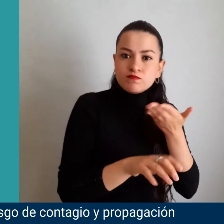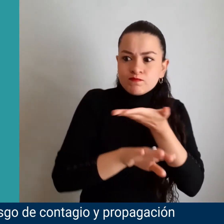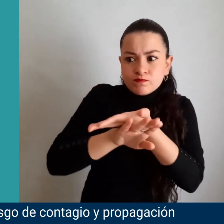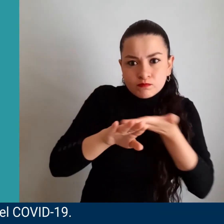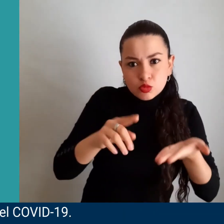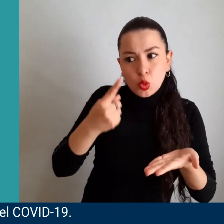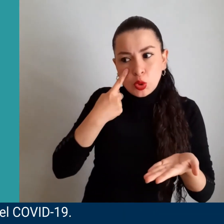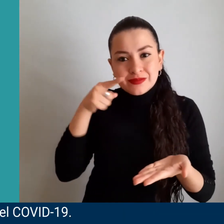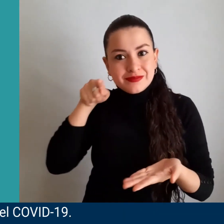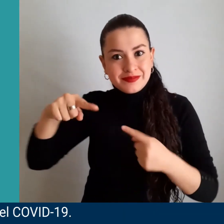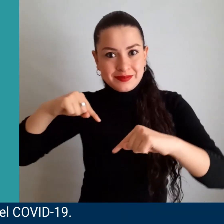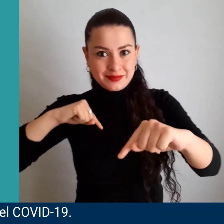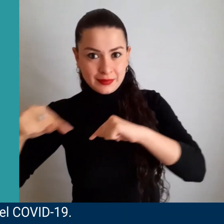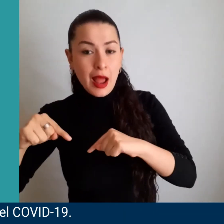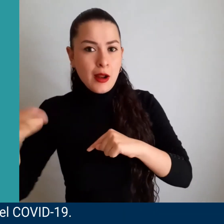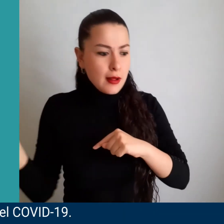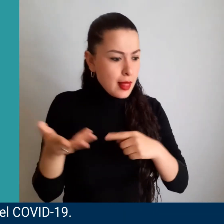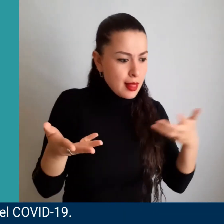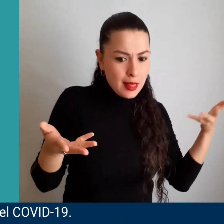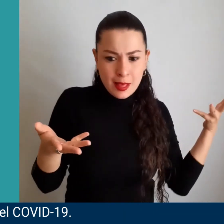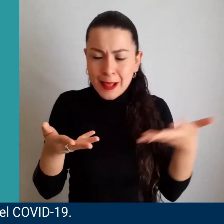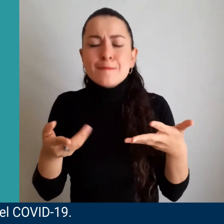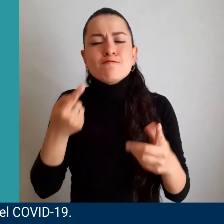de contagio y propagación del COVID-19.